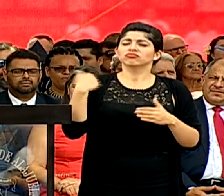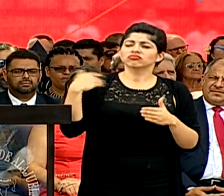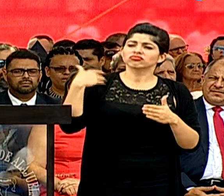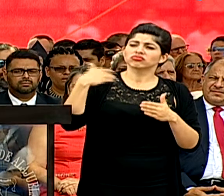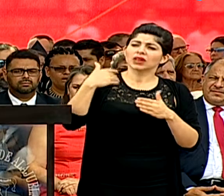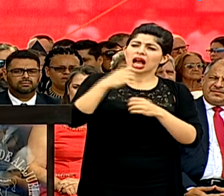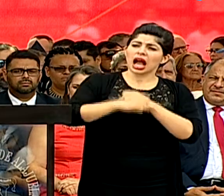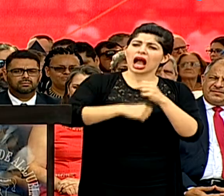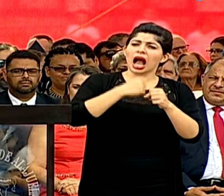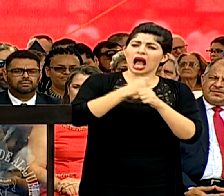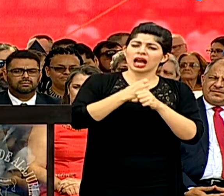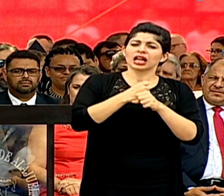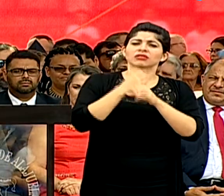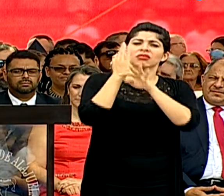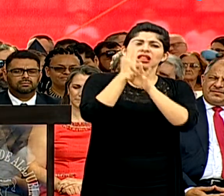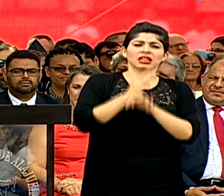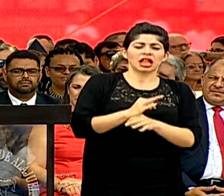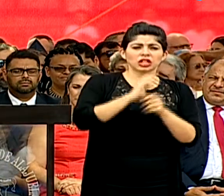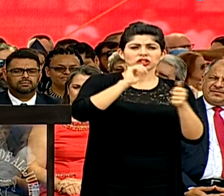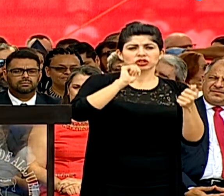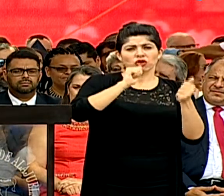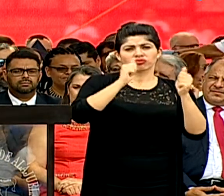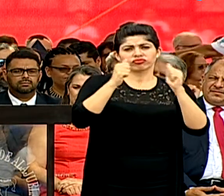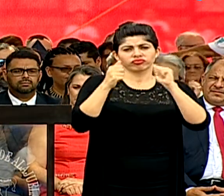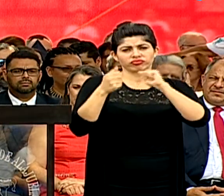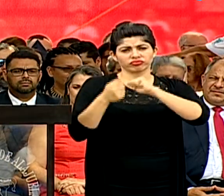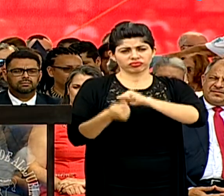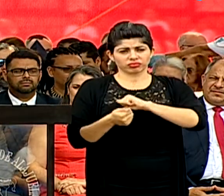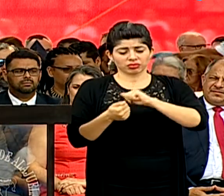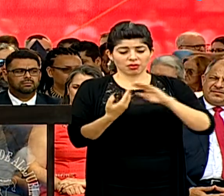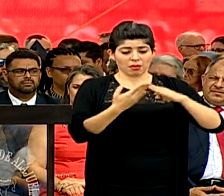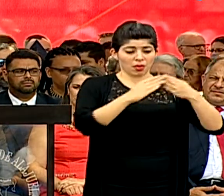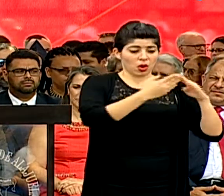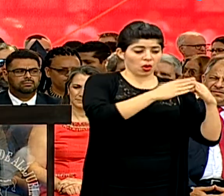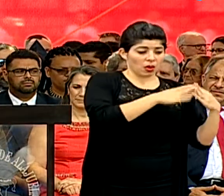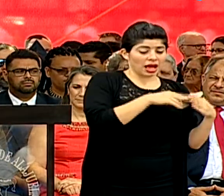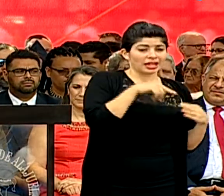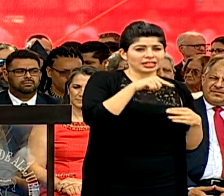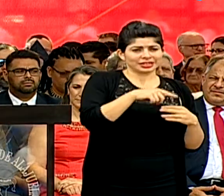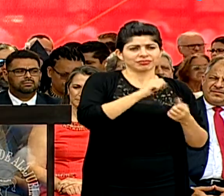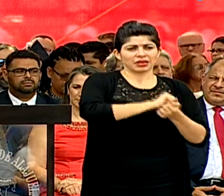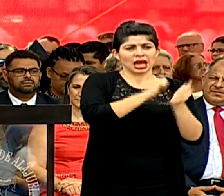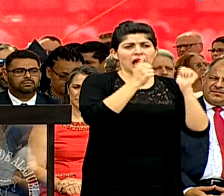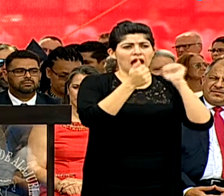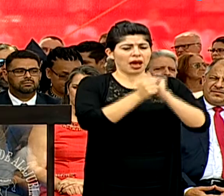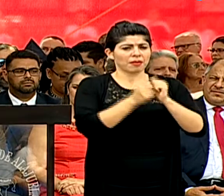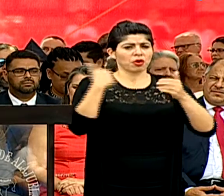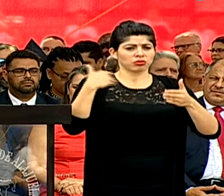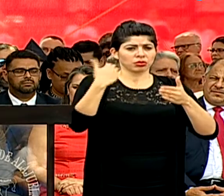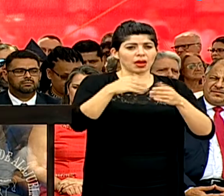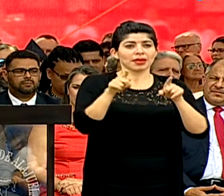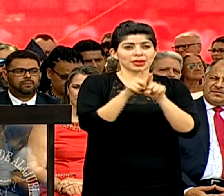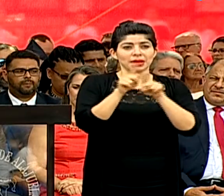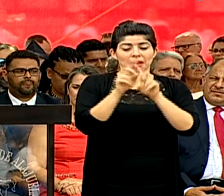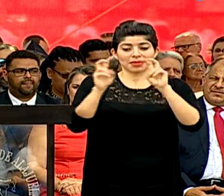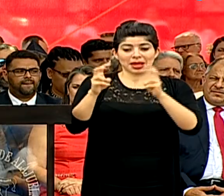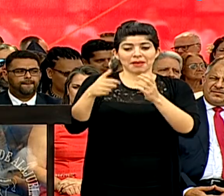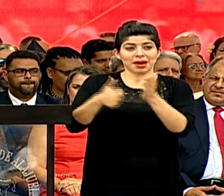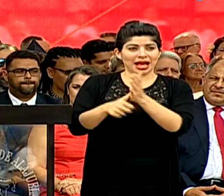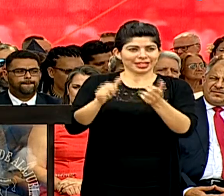años, se ha ido cambiando las tradiciones que se tenían antes. La población ha vivido estos cambios también en las elecciones.